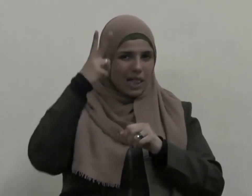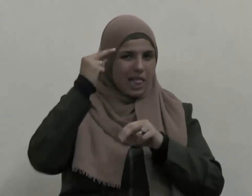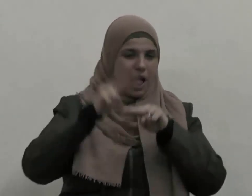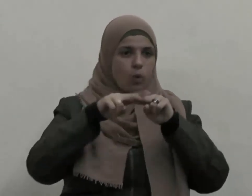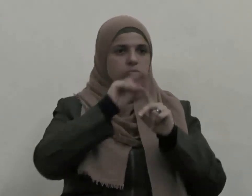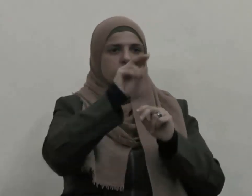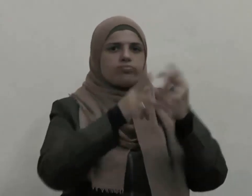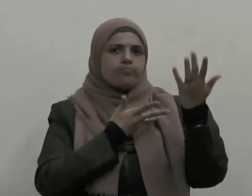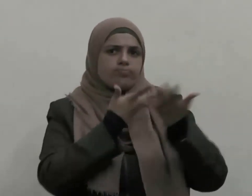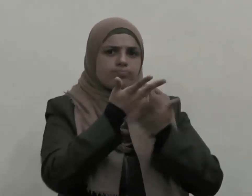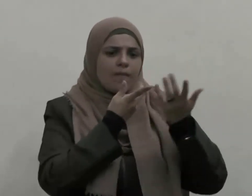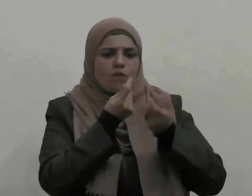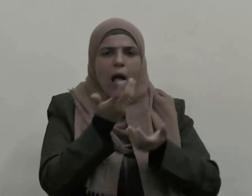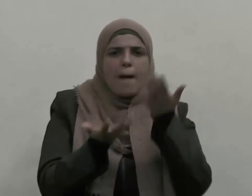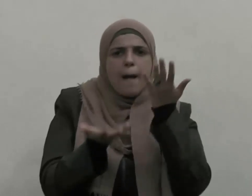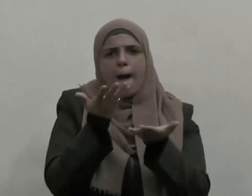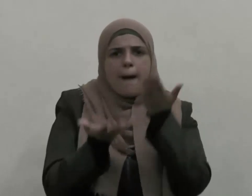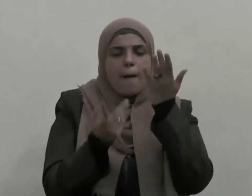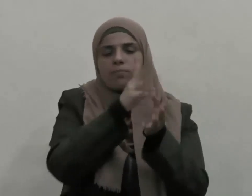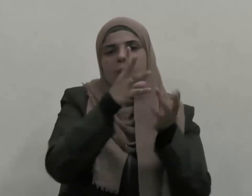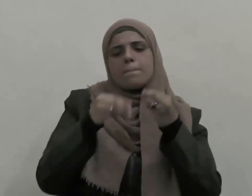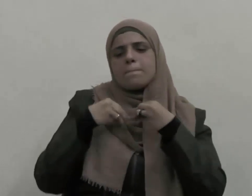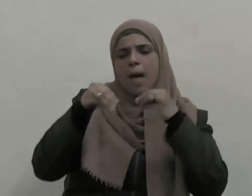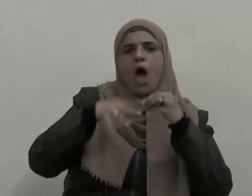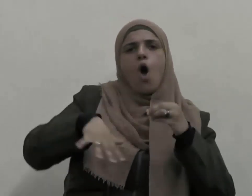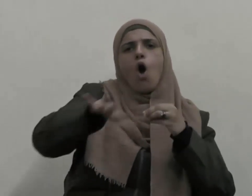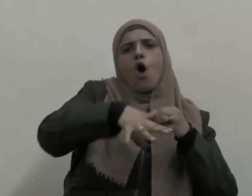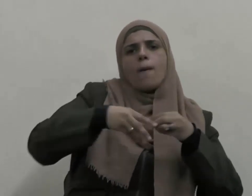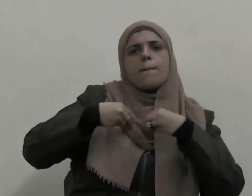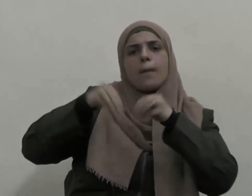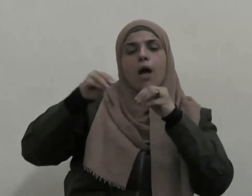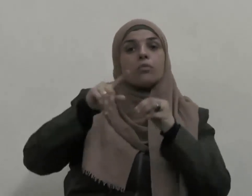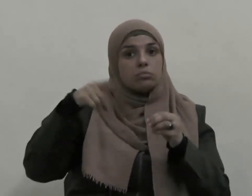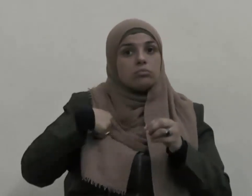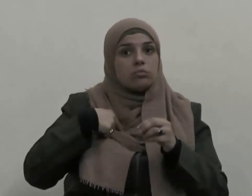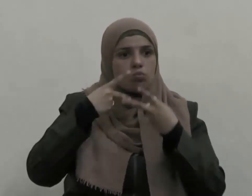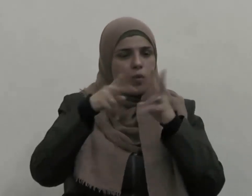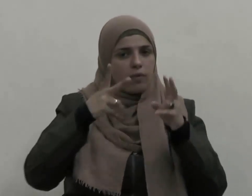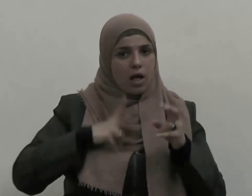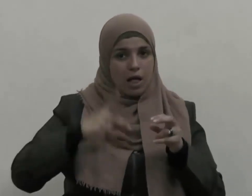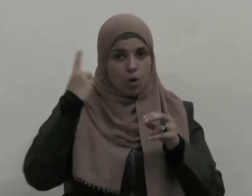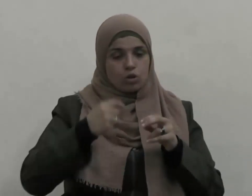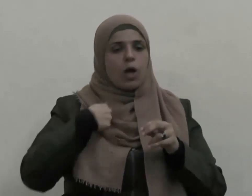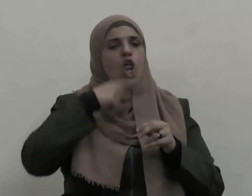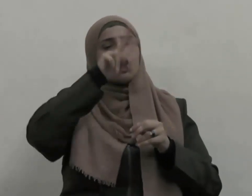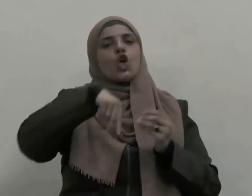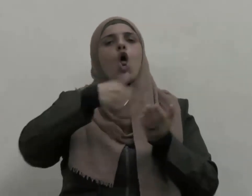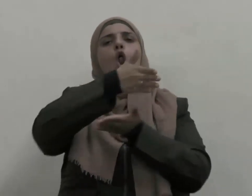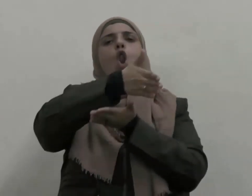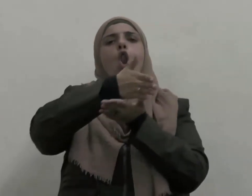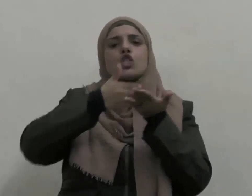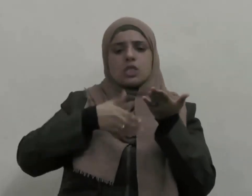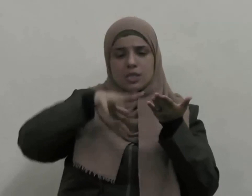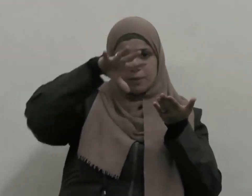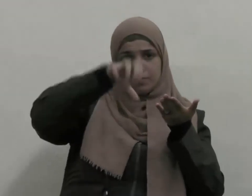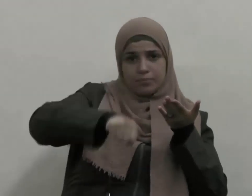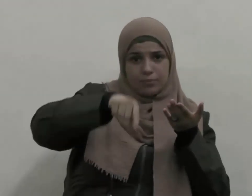يبيعها كلها فاشترى نصفها باثني عشر ألف درهم فجعله